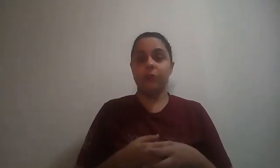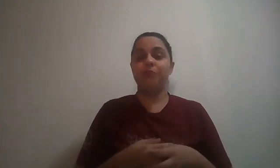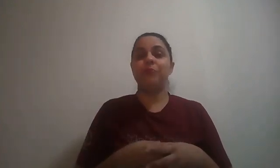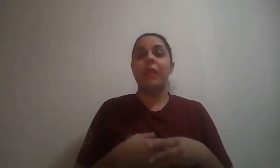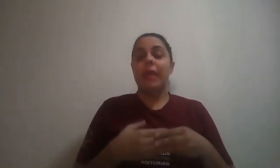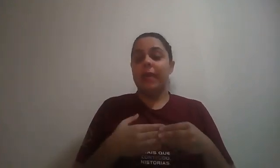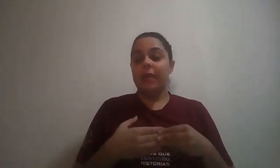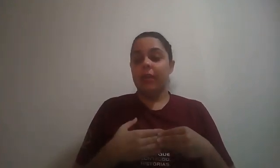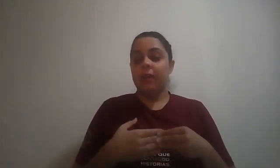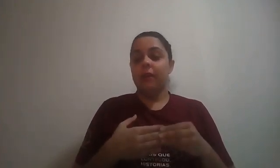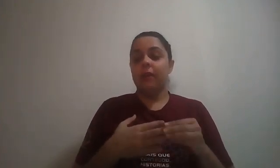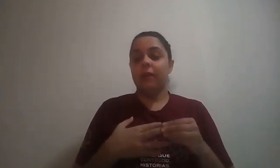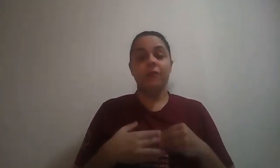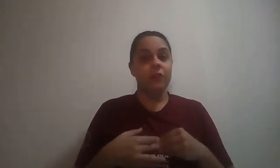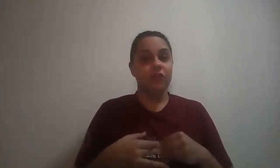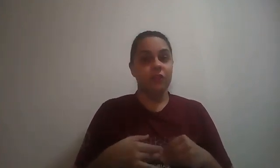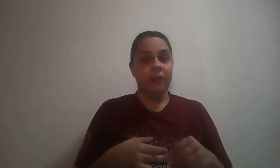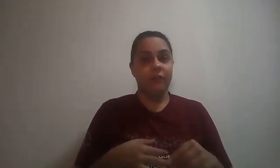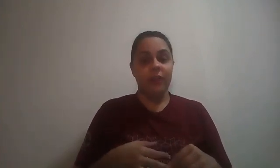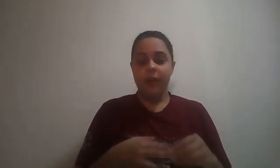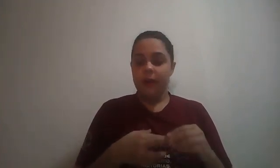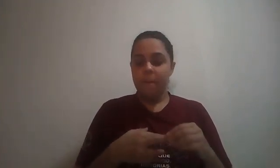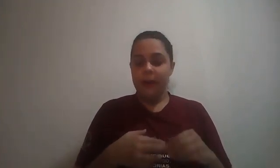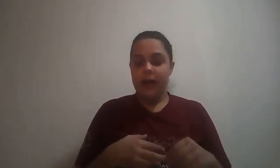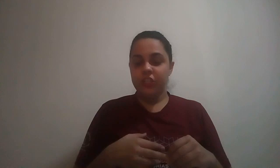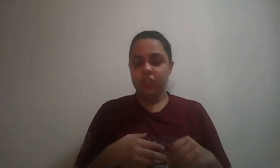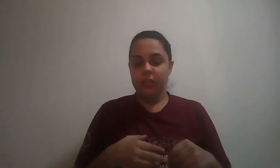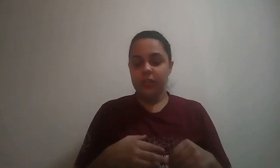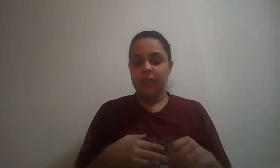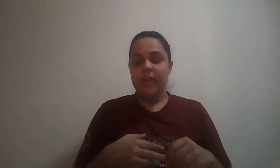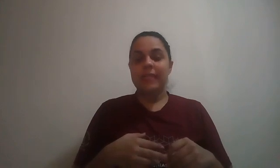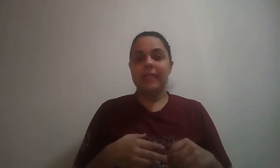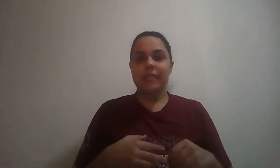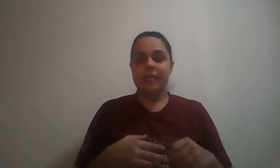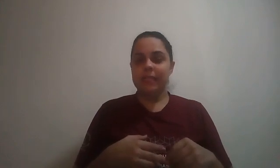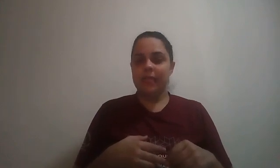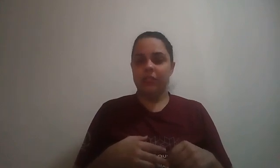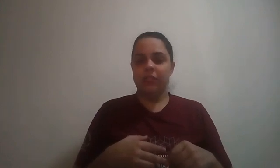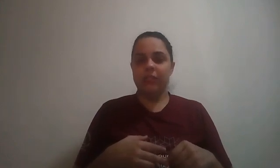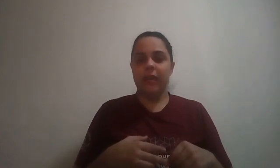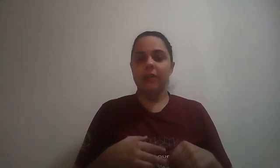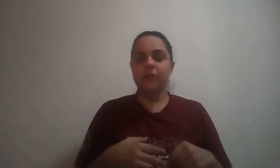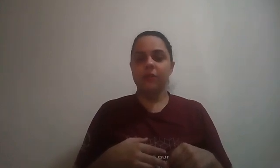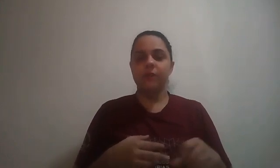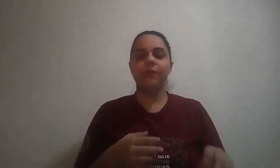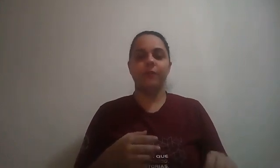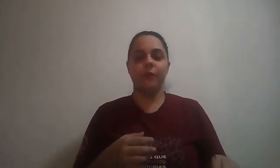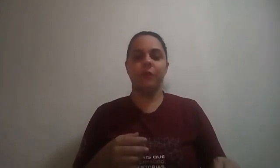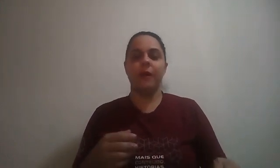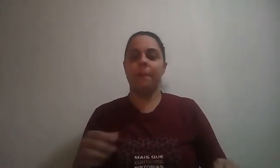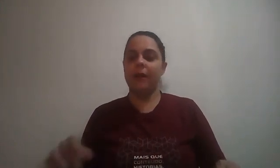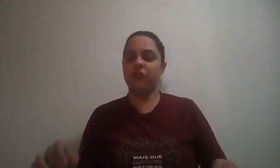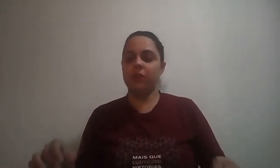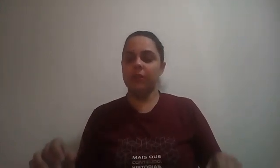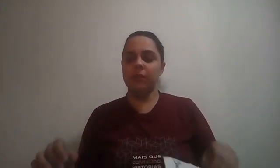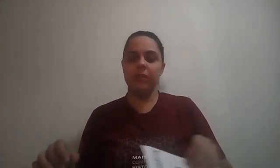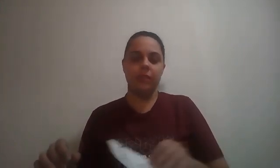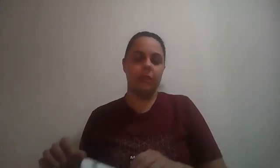E livro de Geografia, página 16, tá certo? Vamos para a página 16.